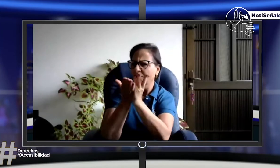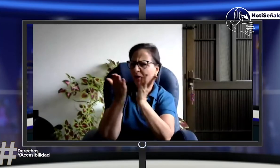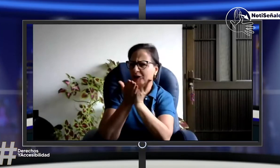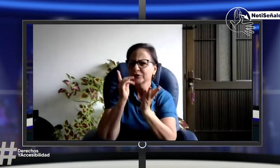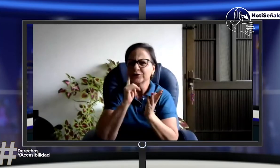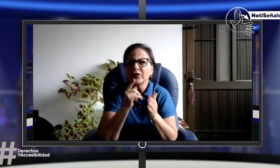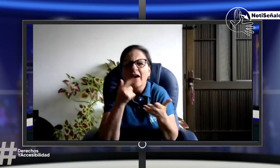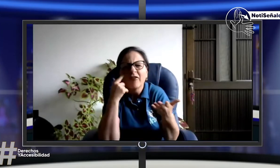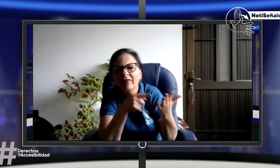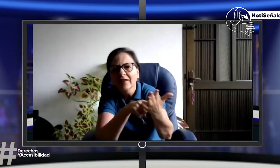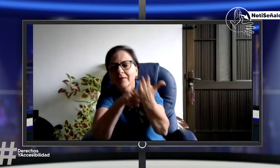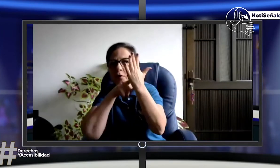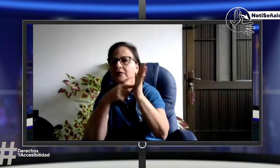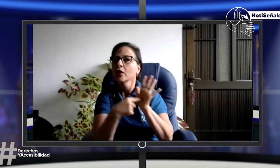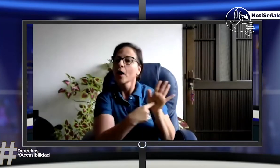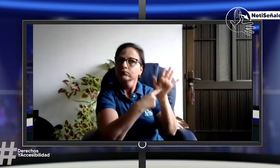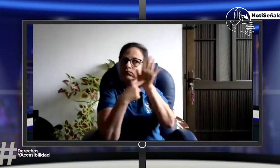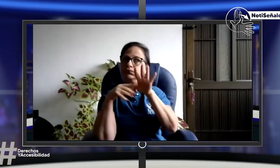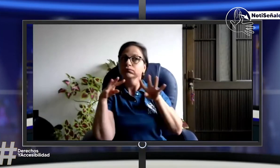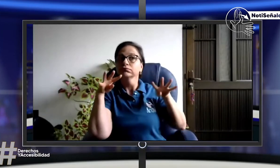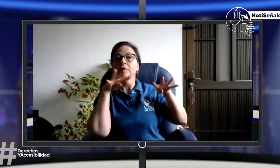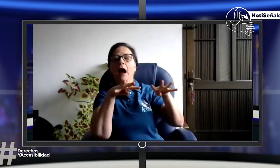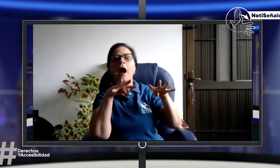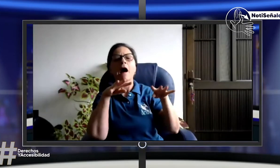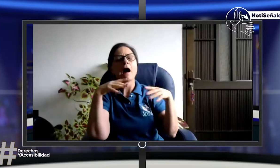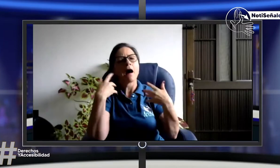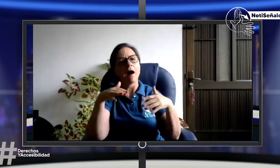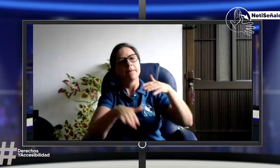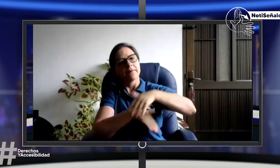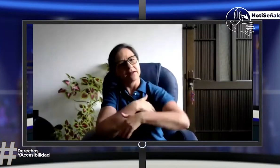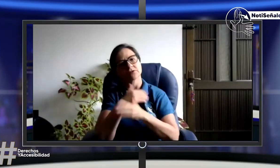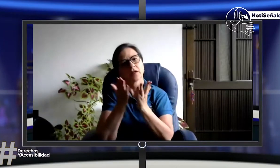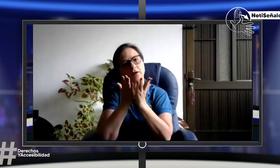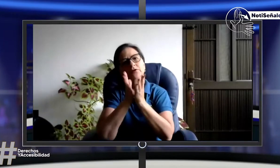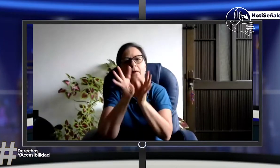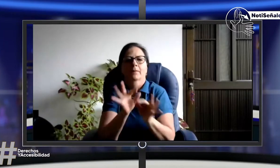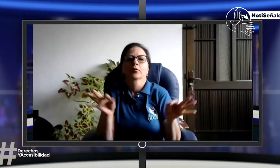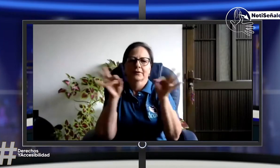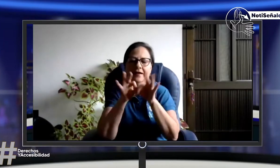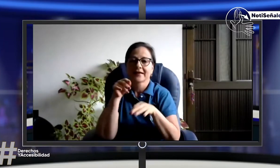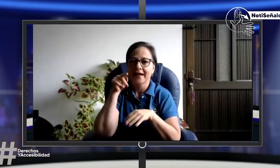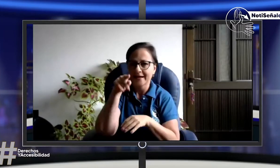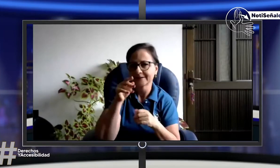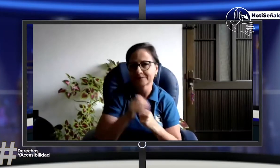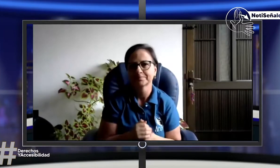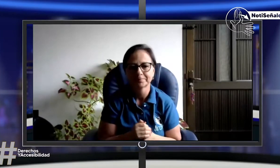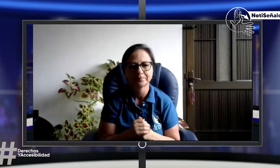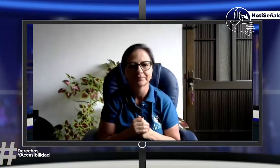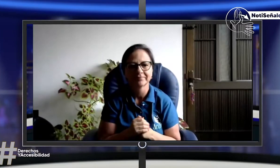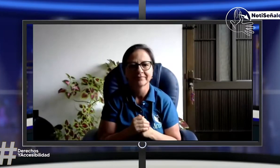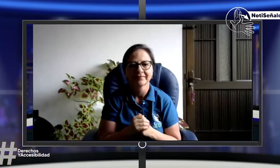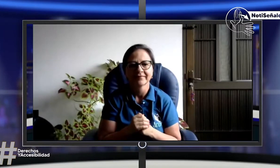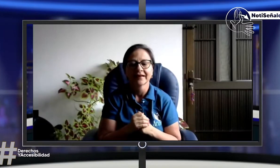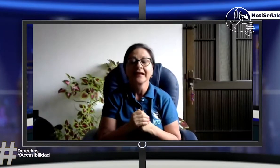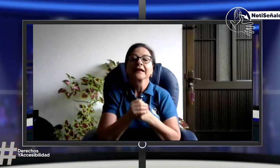es que necesitamos mirar qué está haciendo el Ministerio de Educación Nacional frente a la educación de las personas sordas. Creo que es importante